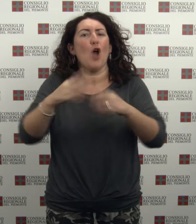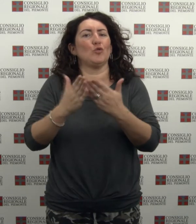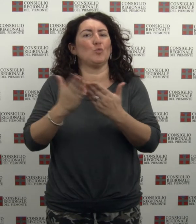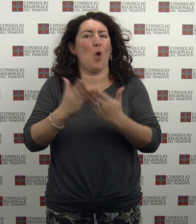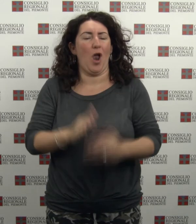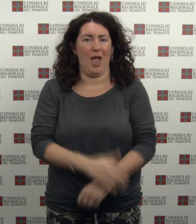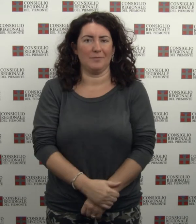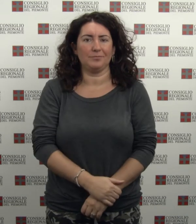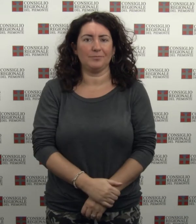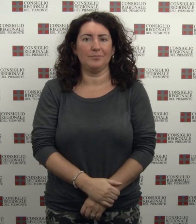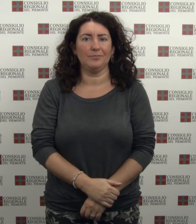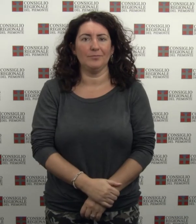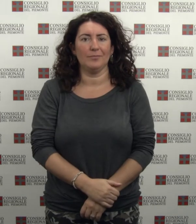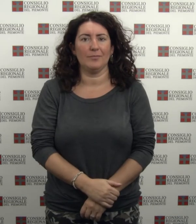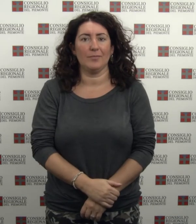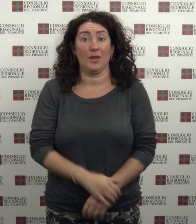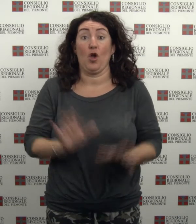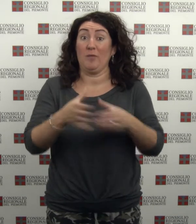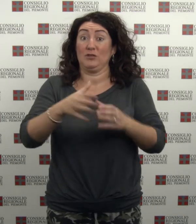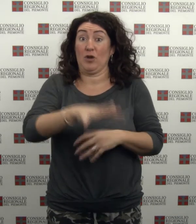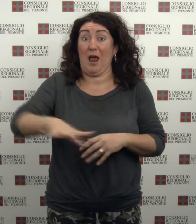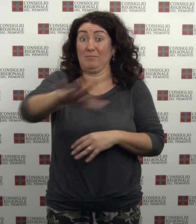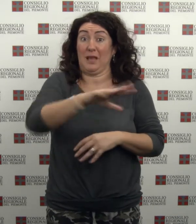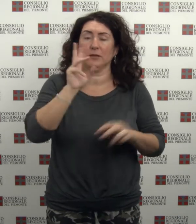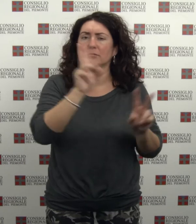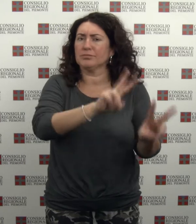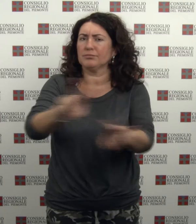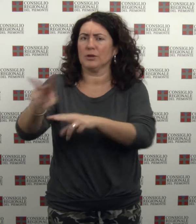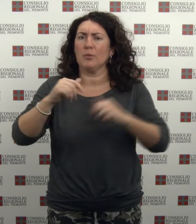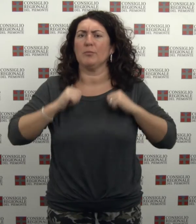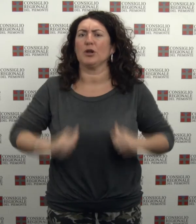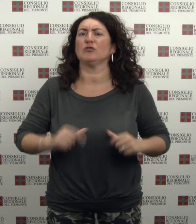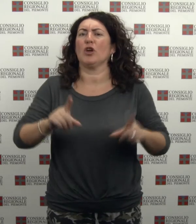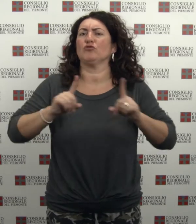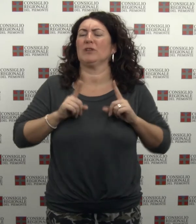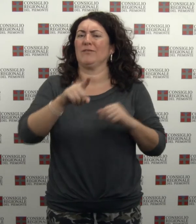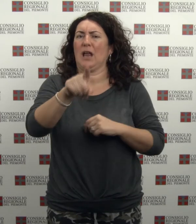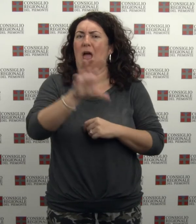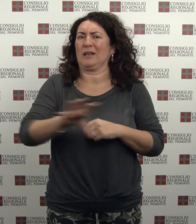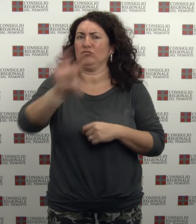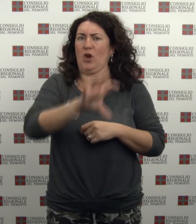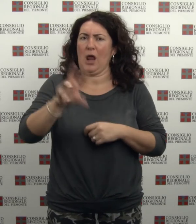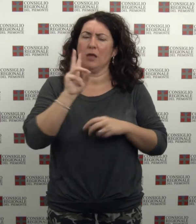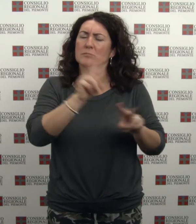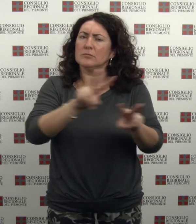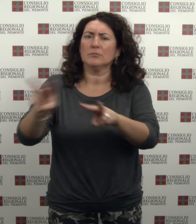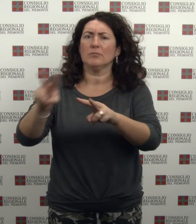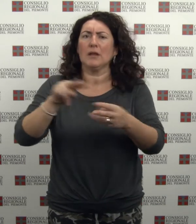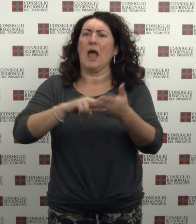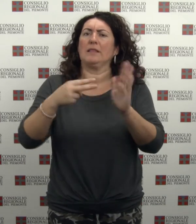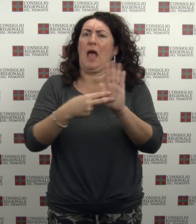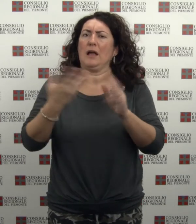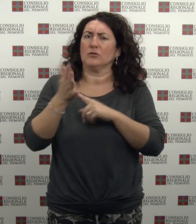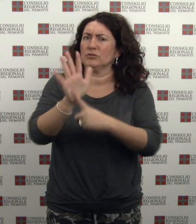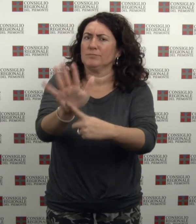La commissione ambiente ha visitato la sede della protezione civile regionale Durante sopralluogo i tecnici hanno illustrato le esperienze di